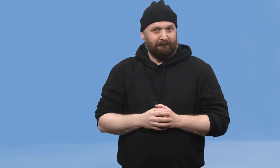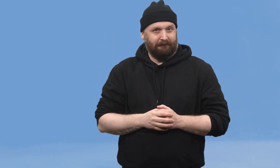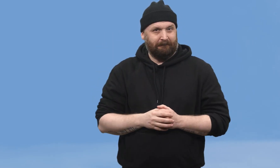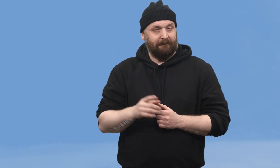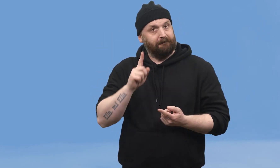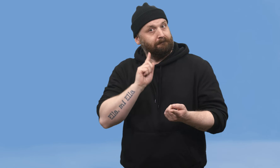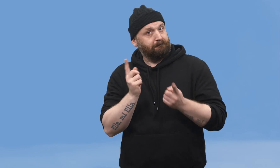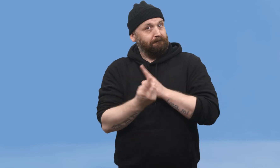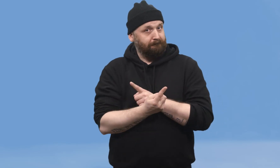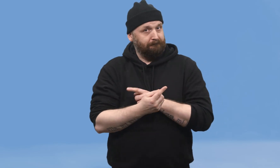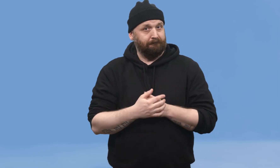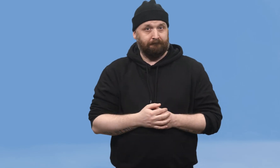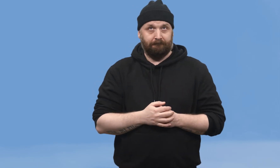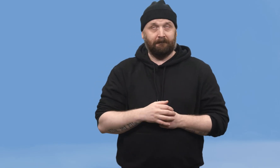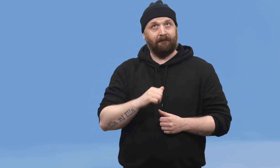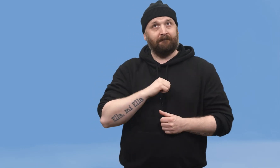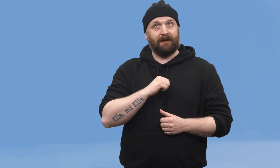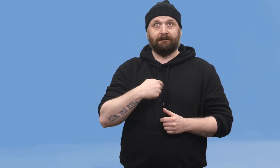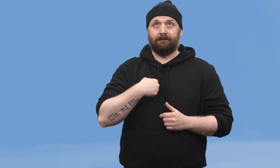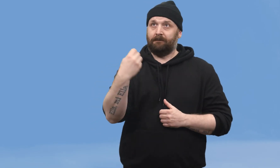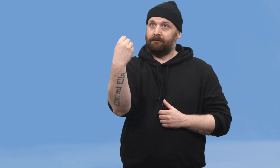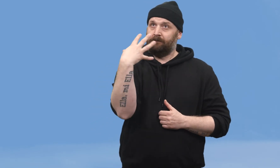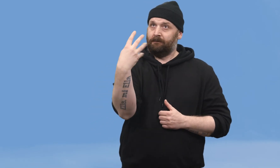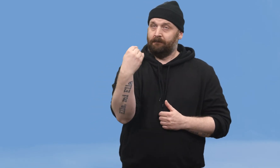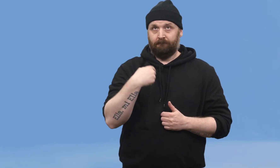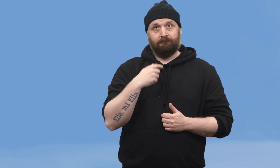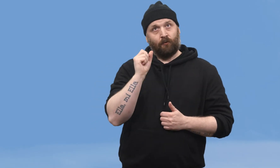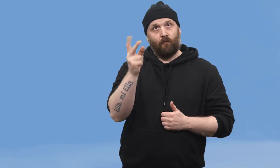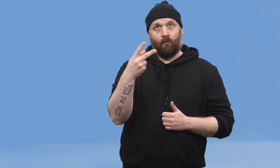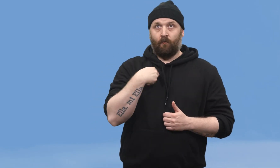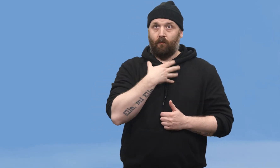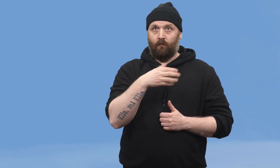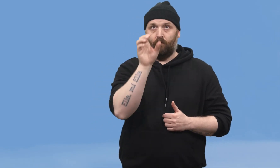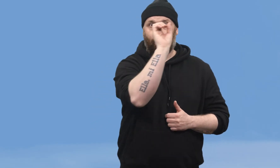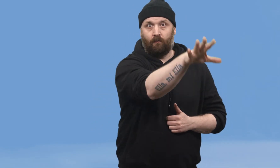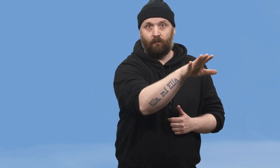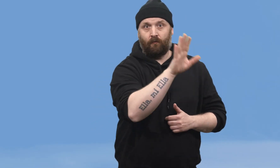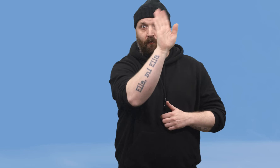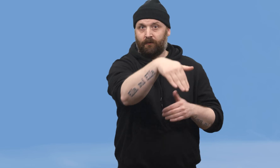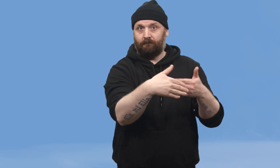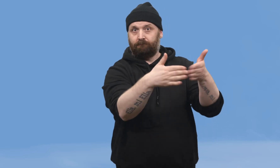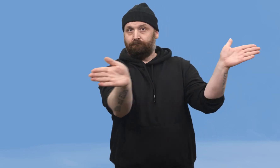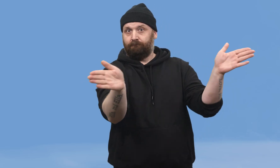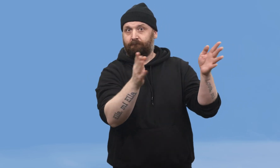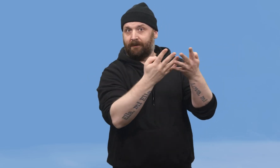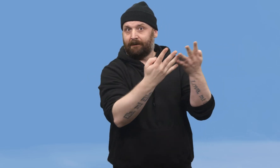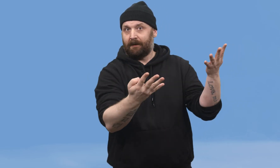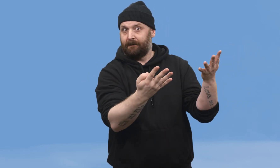Eller man kan snu på det. Hvis dette var et bilde av meg, hadde det vært greit for meg om dette ble publisert på nett?